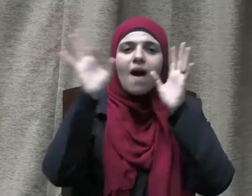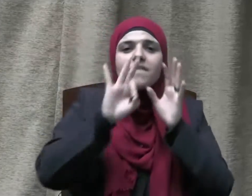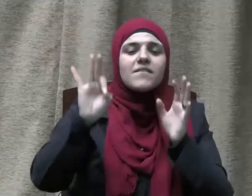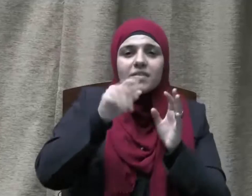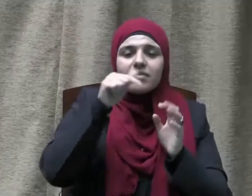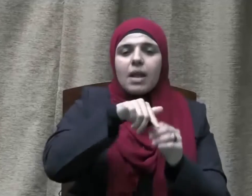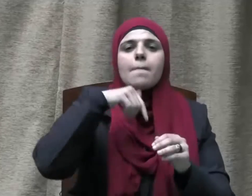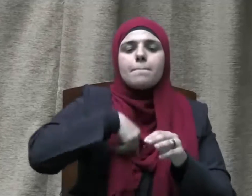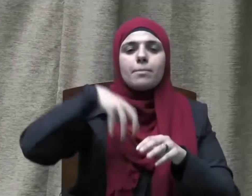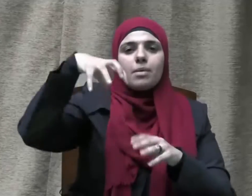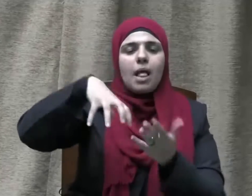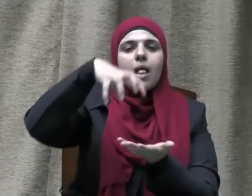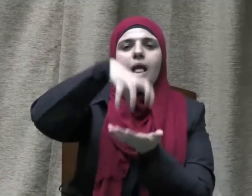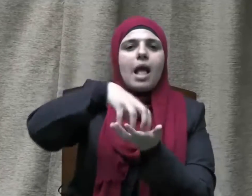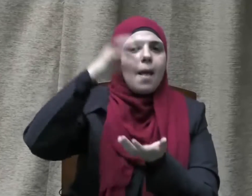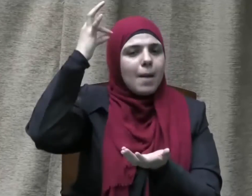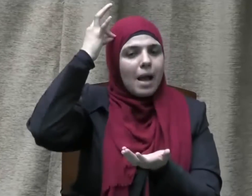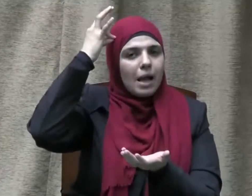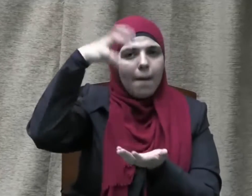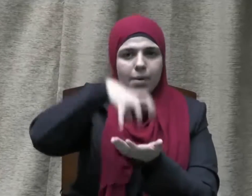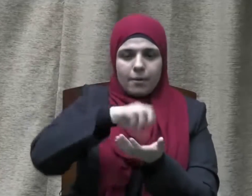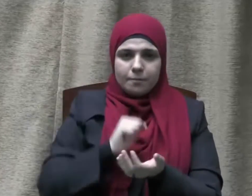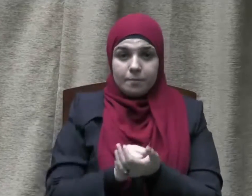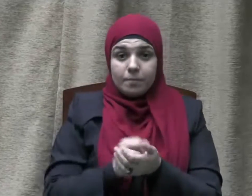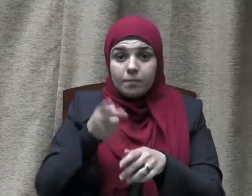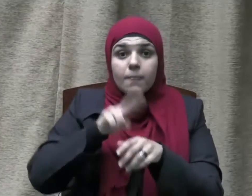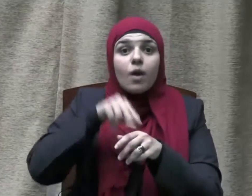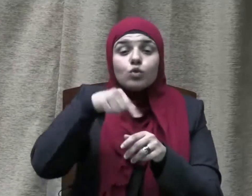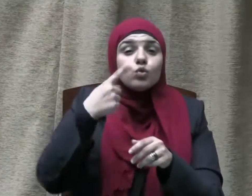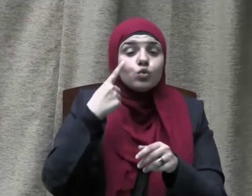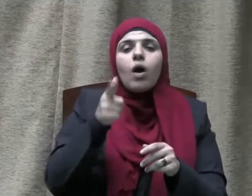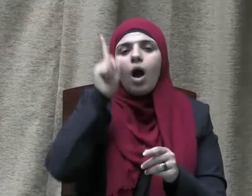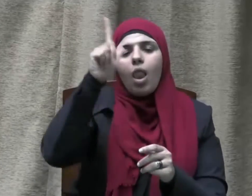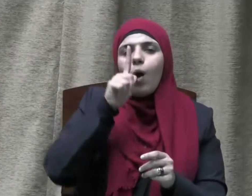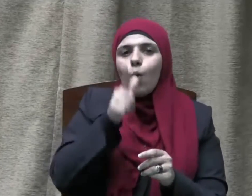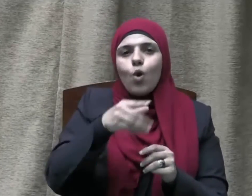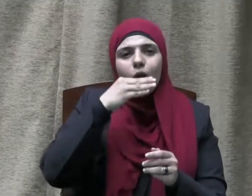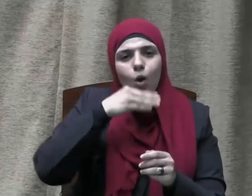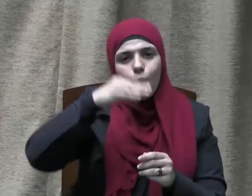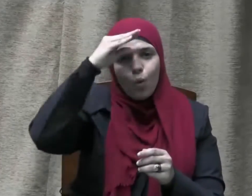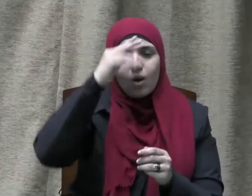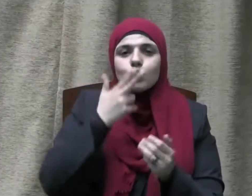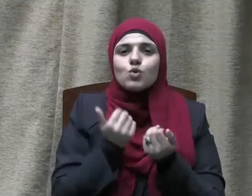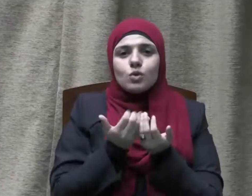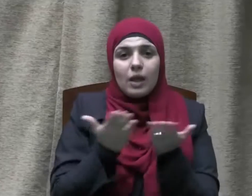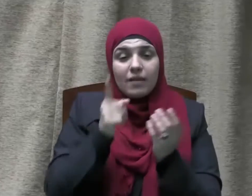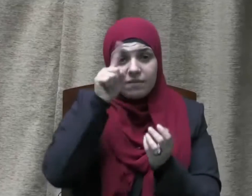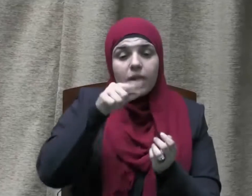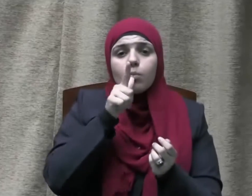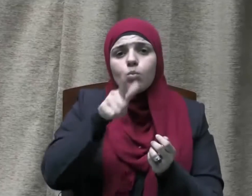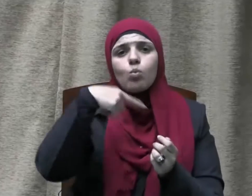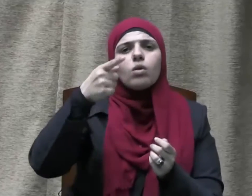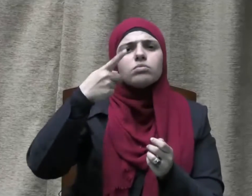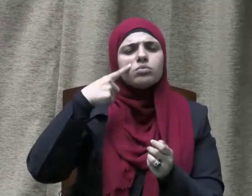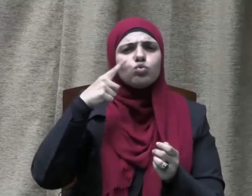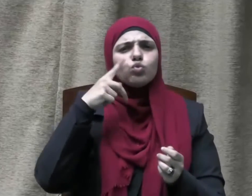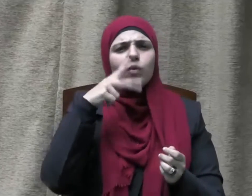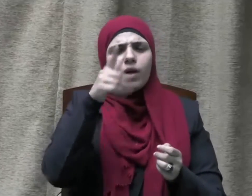إلى الكعبة المشرفة وفي ذلك يقول الحق سبحانه قد نرى تقلب وجهك في